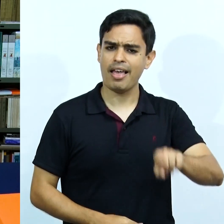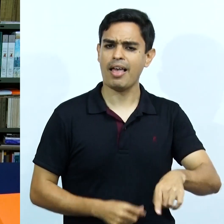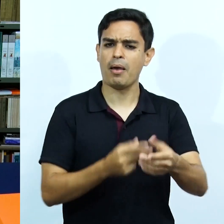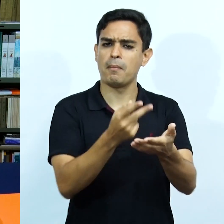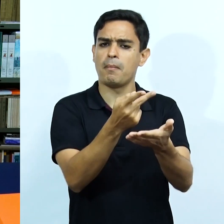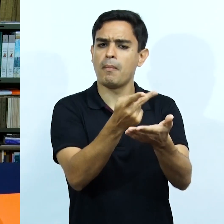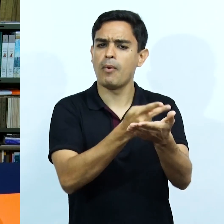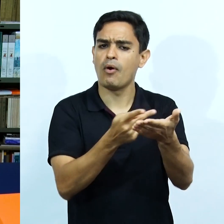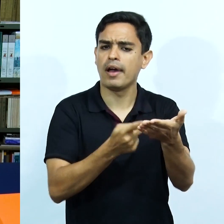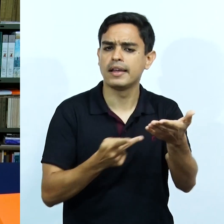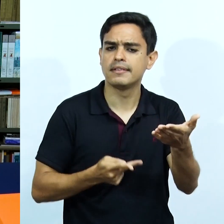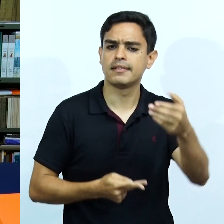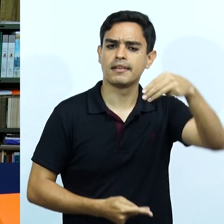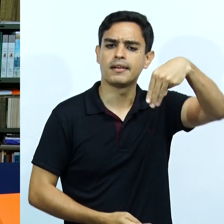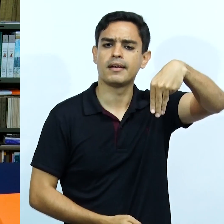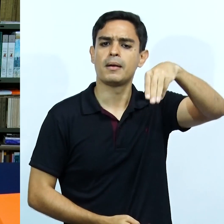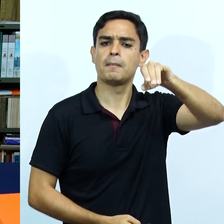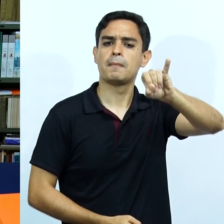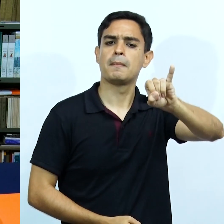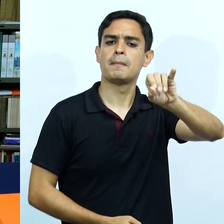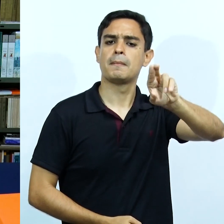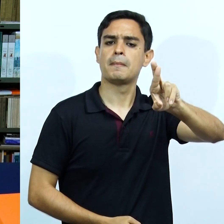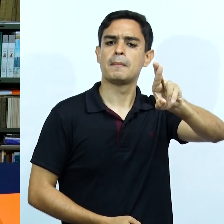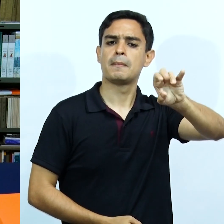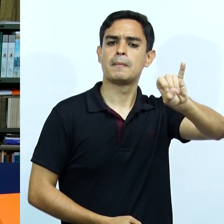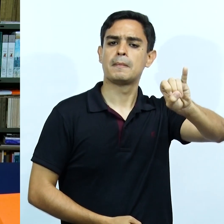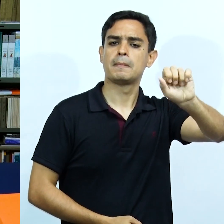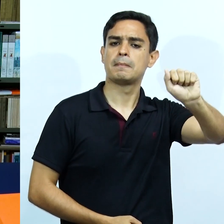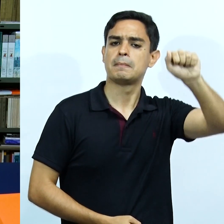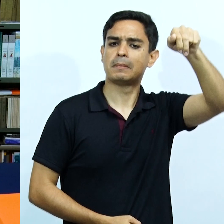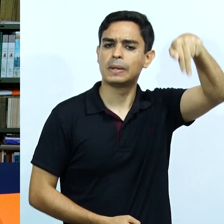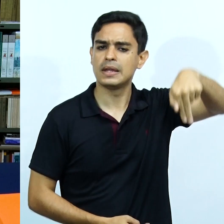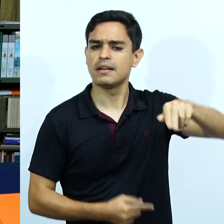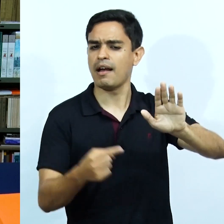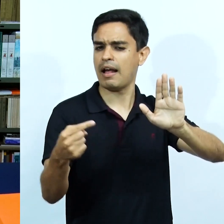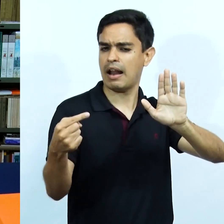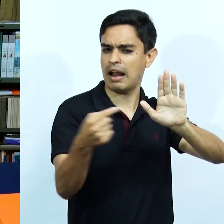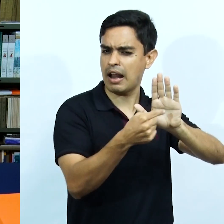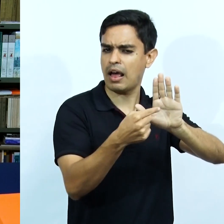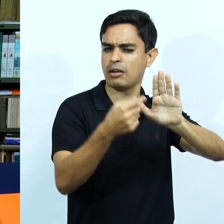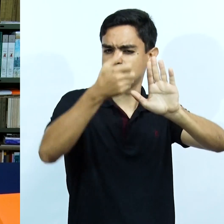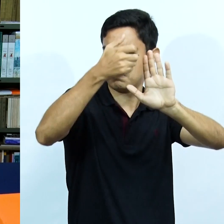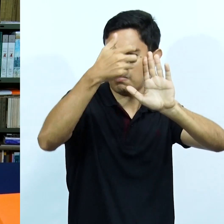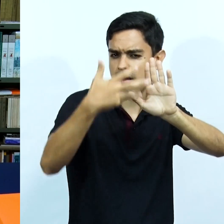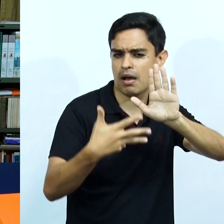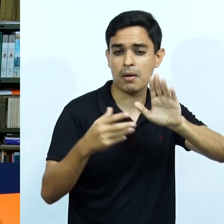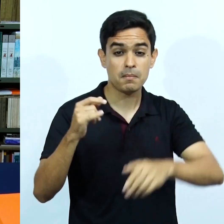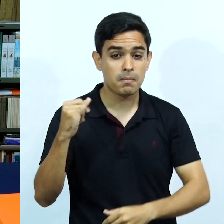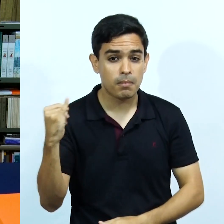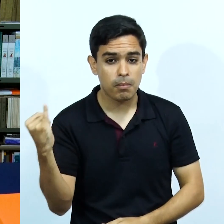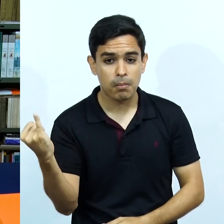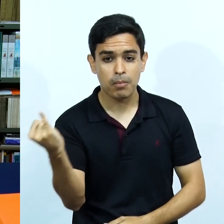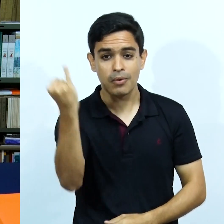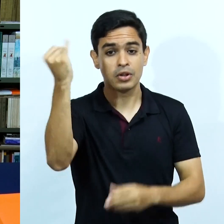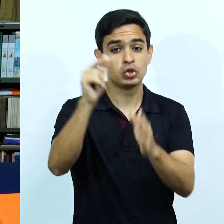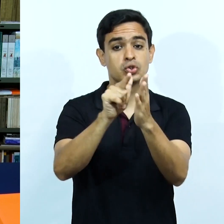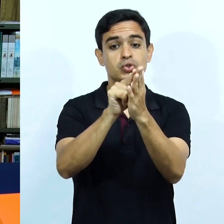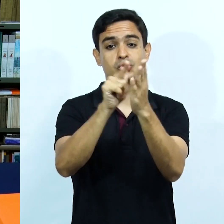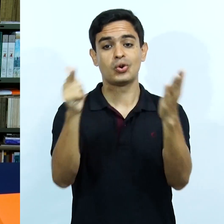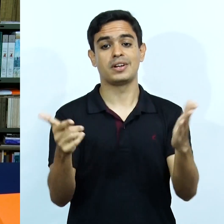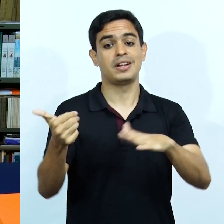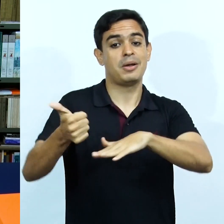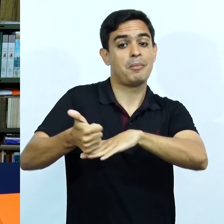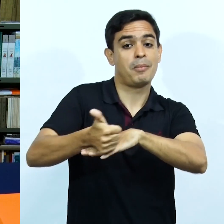Como trata-se da poesia de Mirian Celi, aí não está a jornalista que ela foi, a importante e